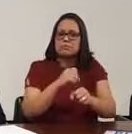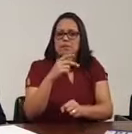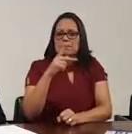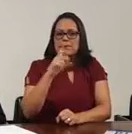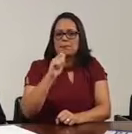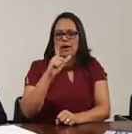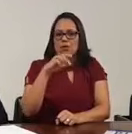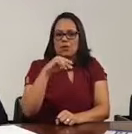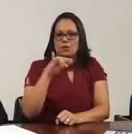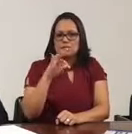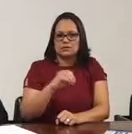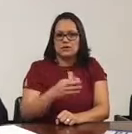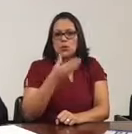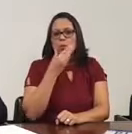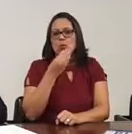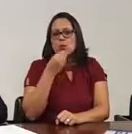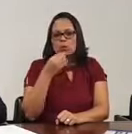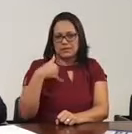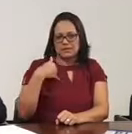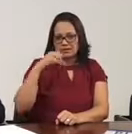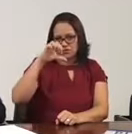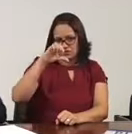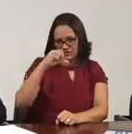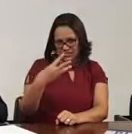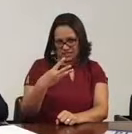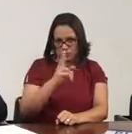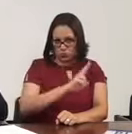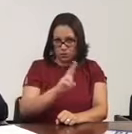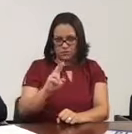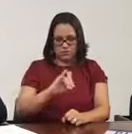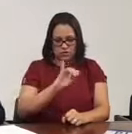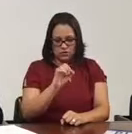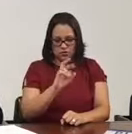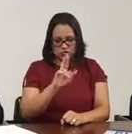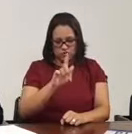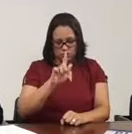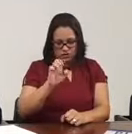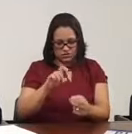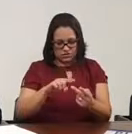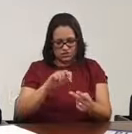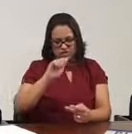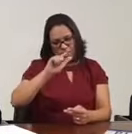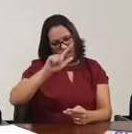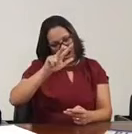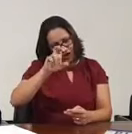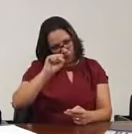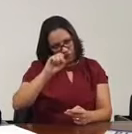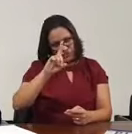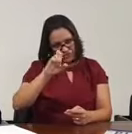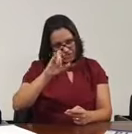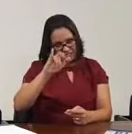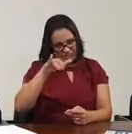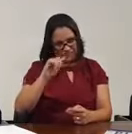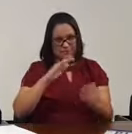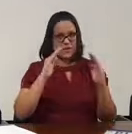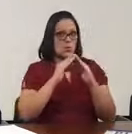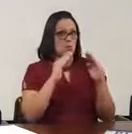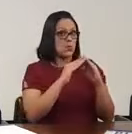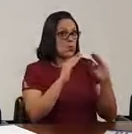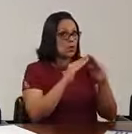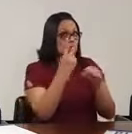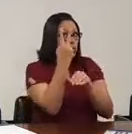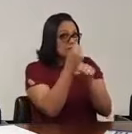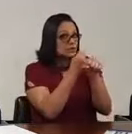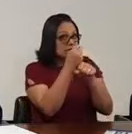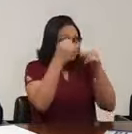com um homem de 93 anos de idade chamado Jorge Alves de Lima, olha só a coincidência. Eu morei na fazenda por dois anos, meu pai